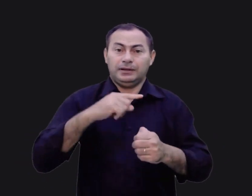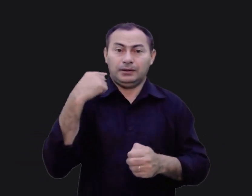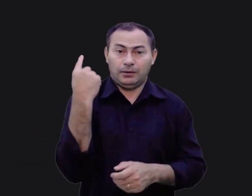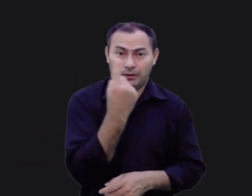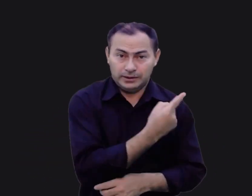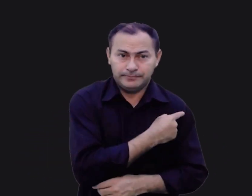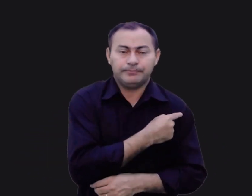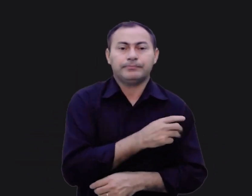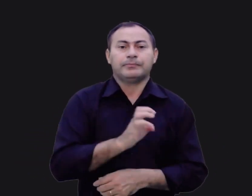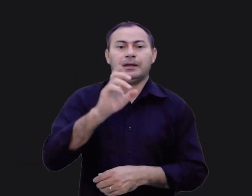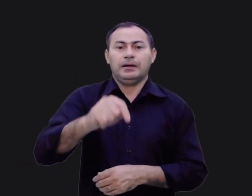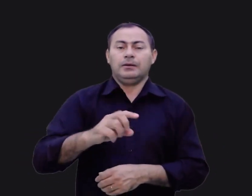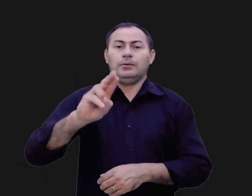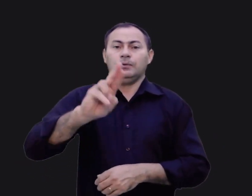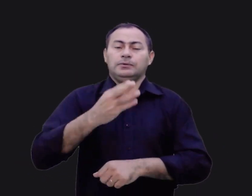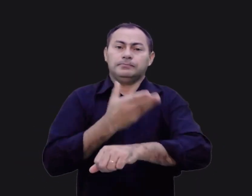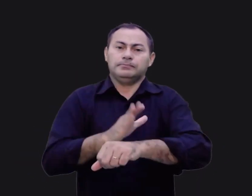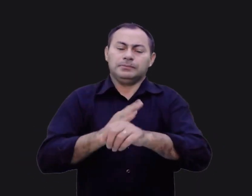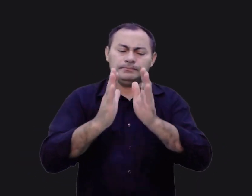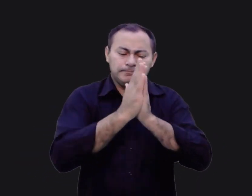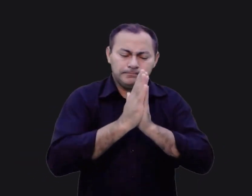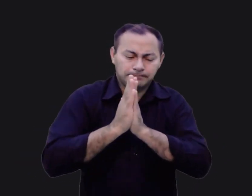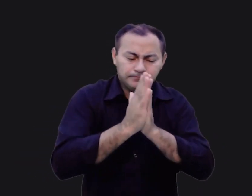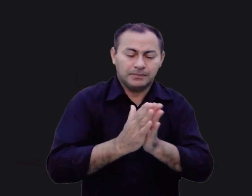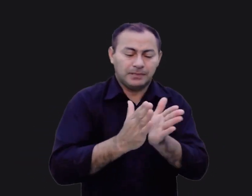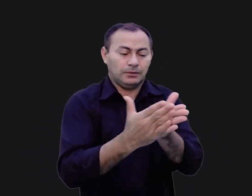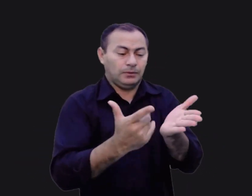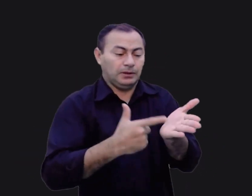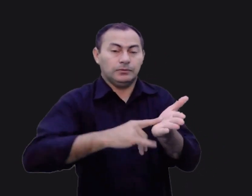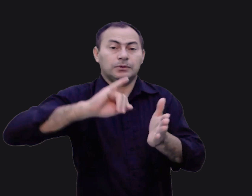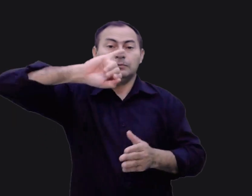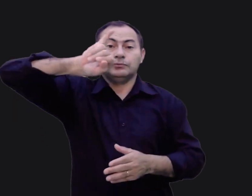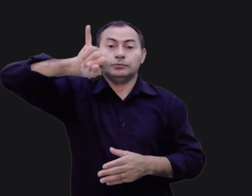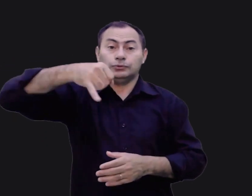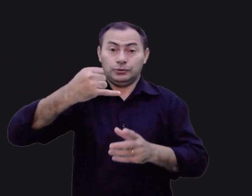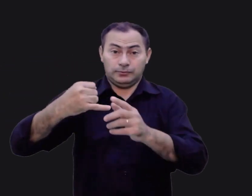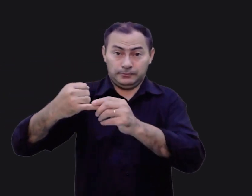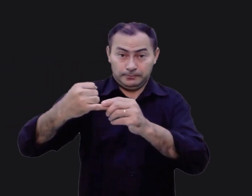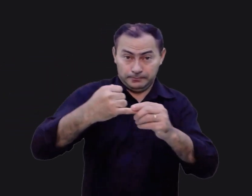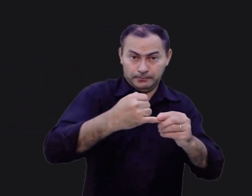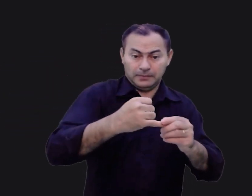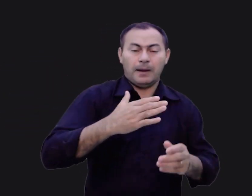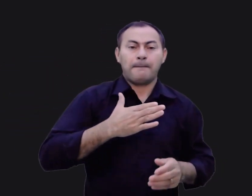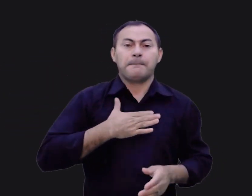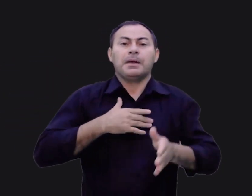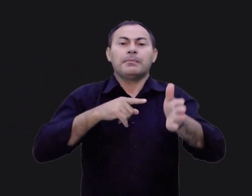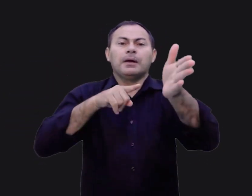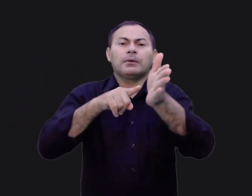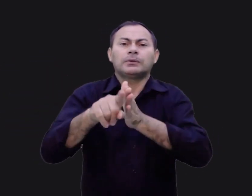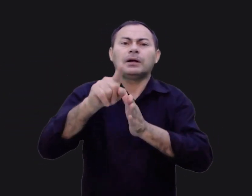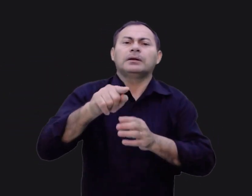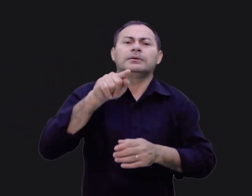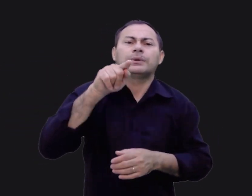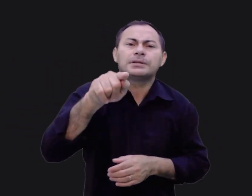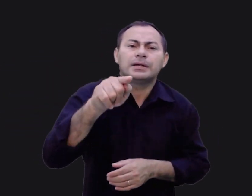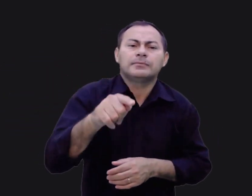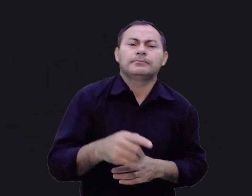em nós. É essa aplicação devocional dessa parte do livro de Josué. A minha pergunta é, e você?